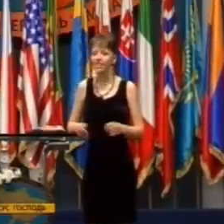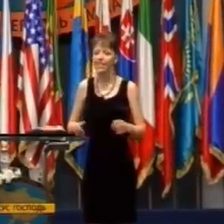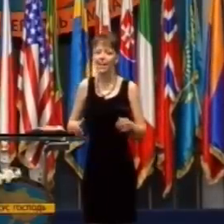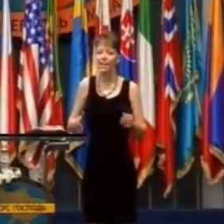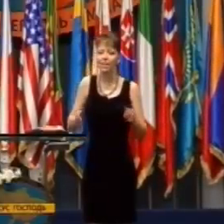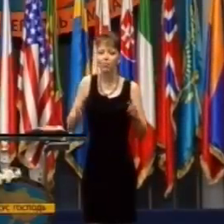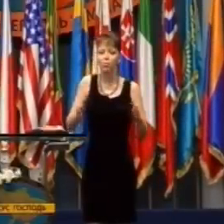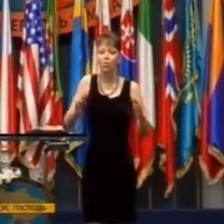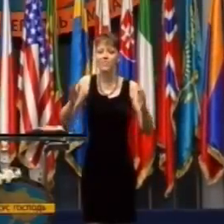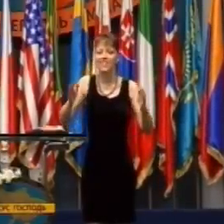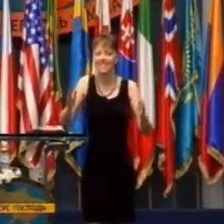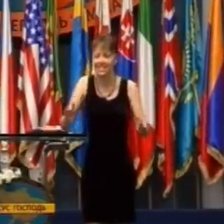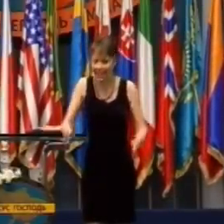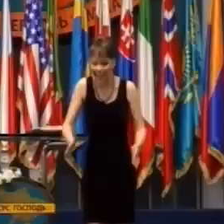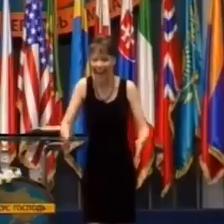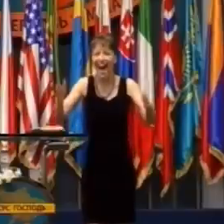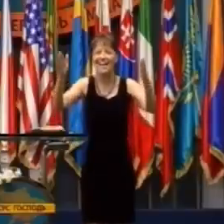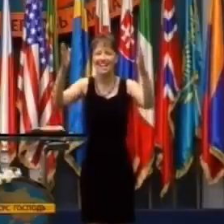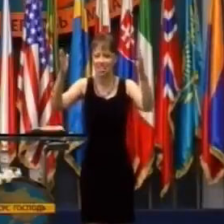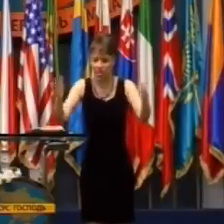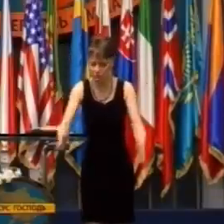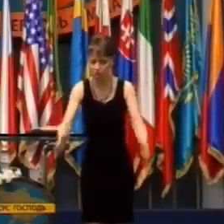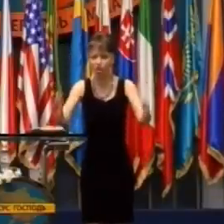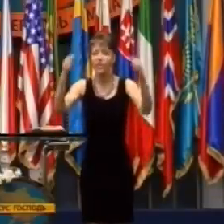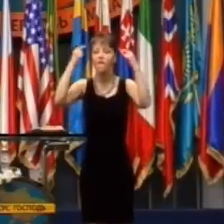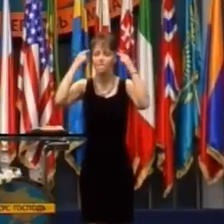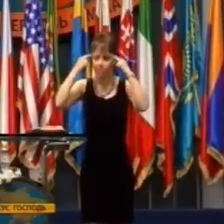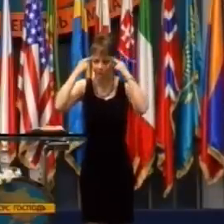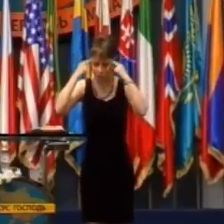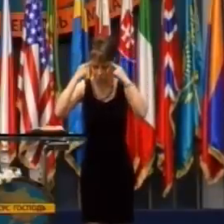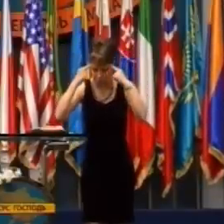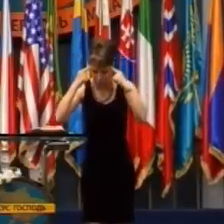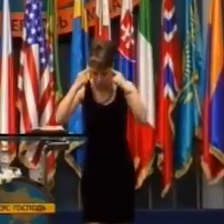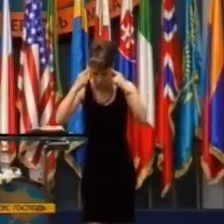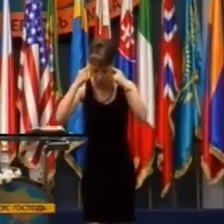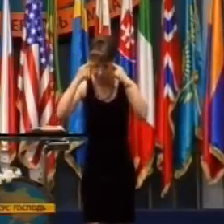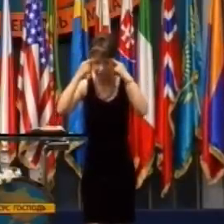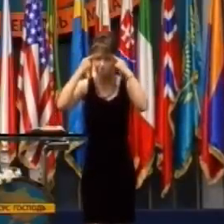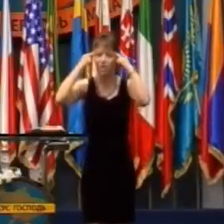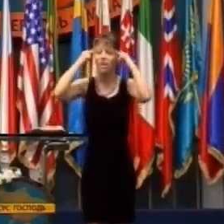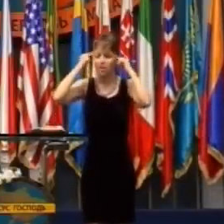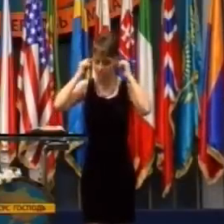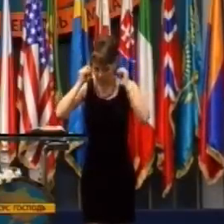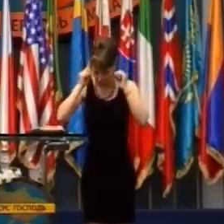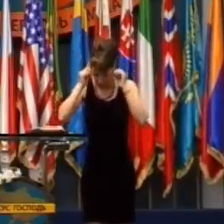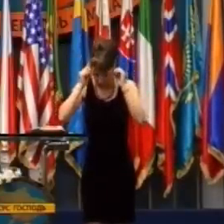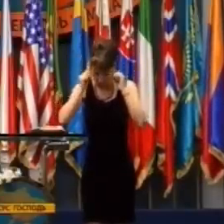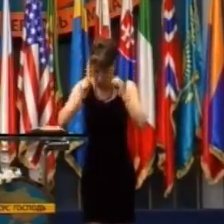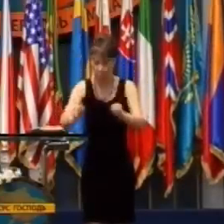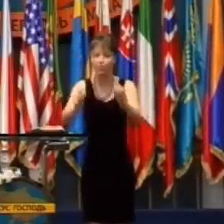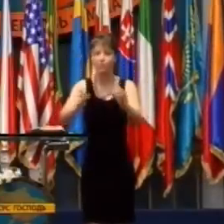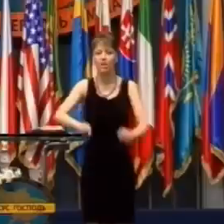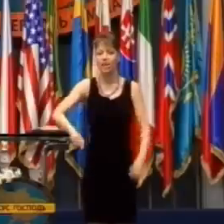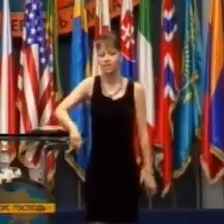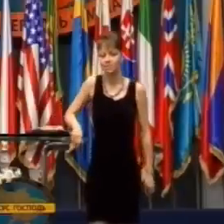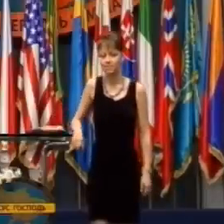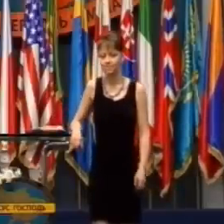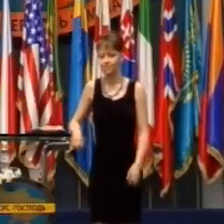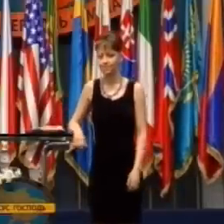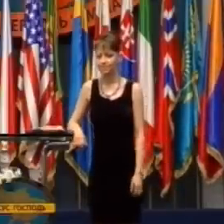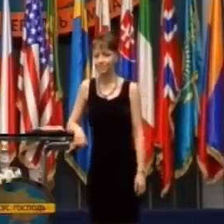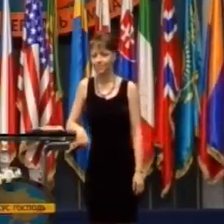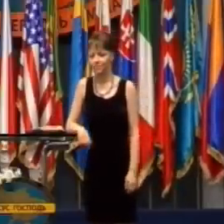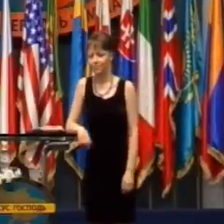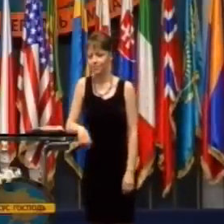tak potom je vždy obmedzený, limitovaný vašim rozmýšľaním. myslími a vašim vzprijatejem.